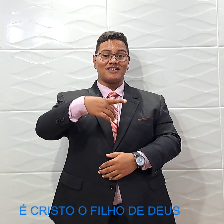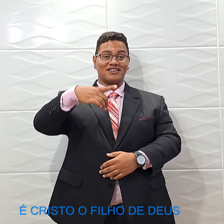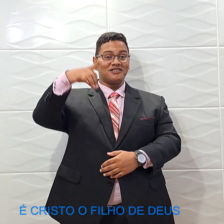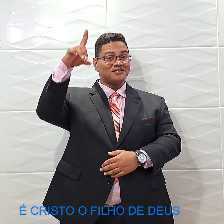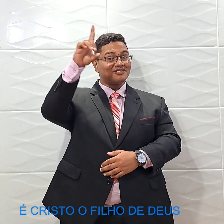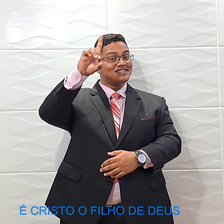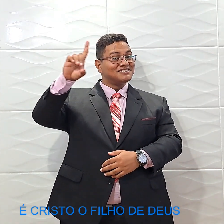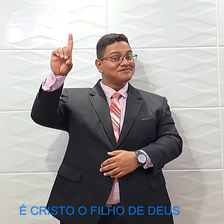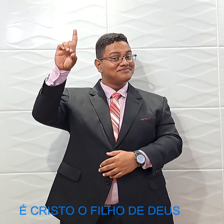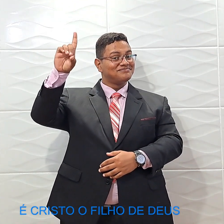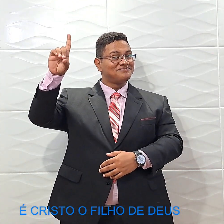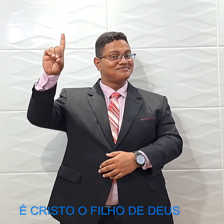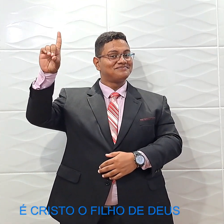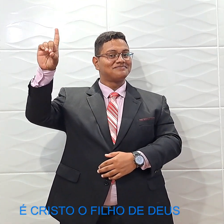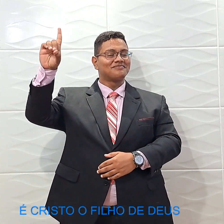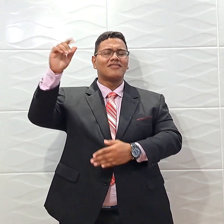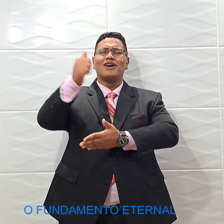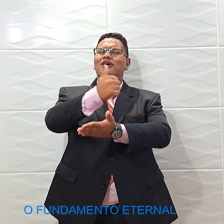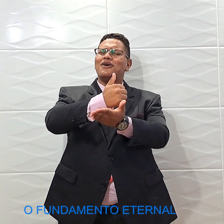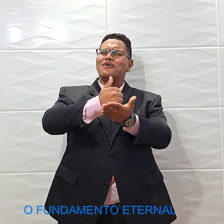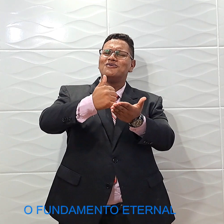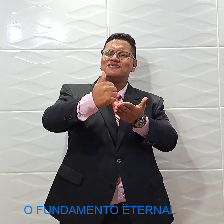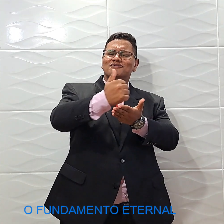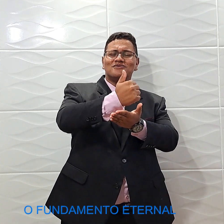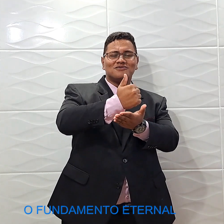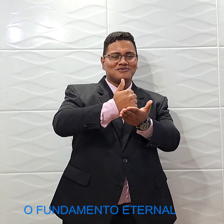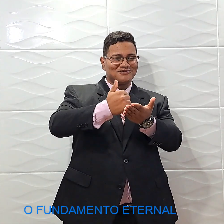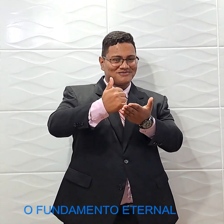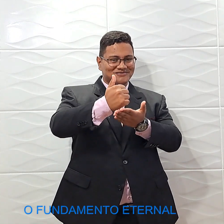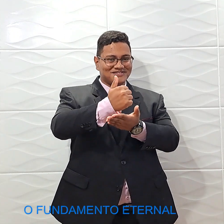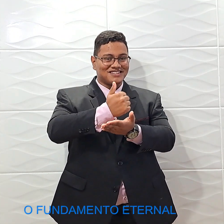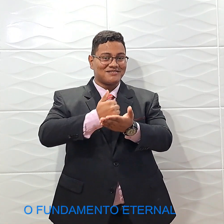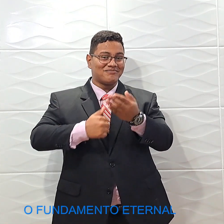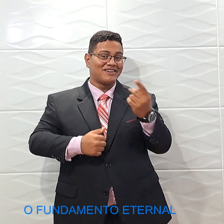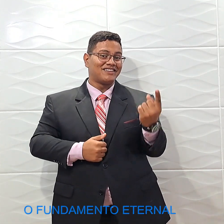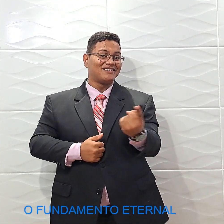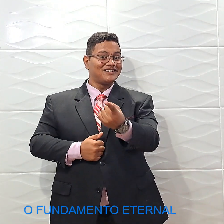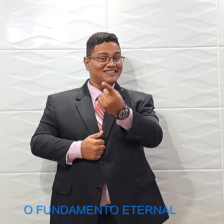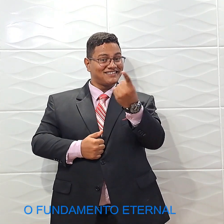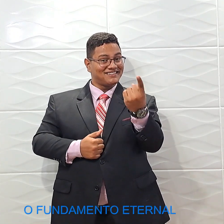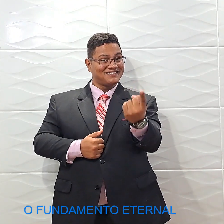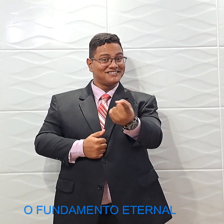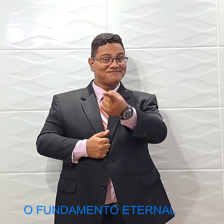o Filho de Deus O fundamento eternal